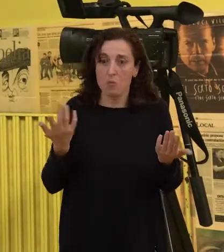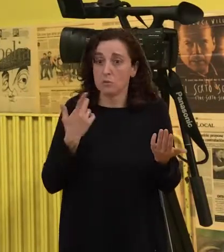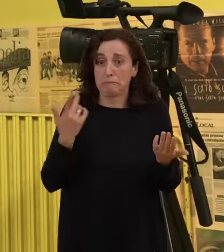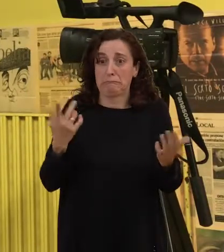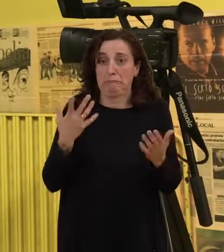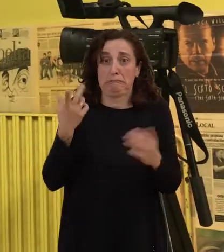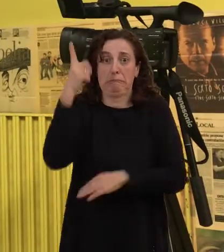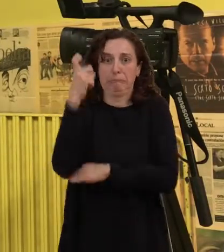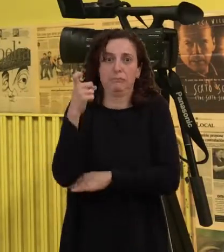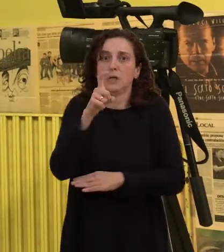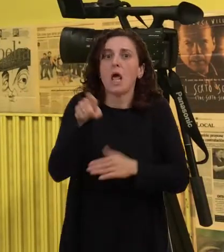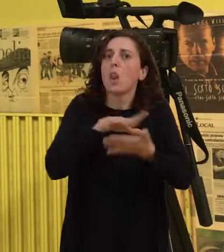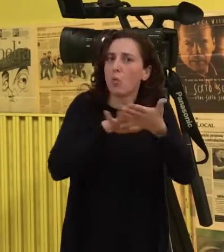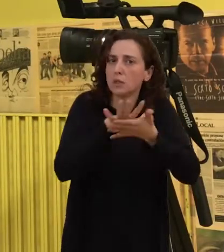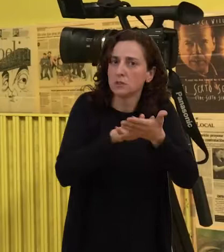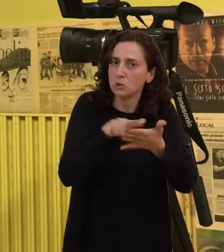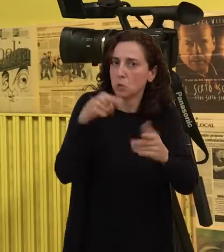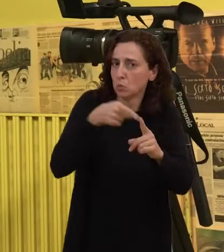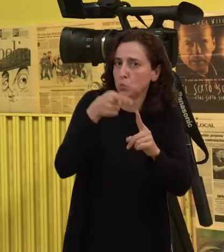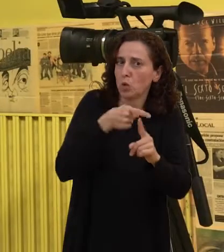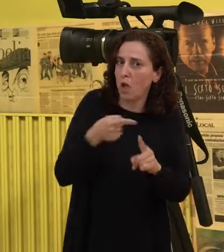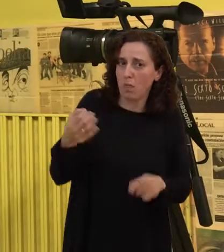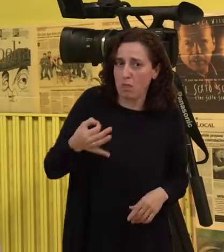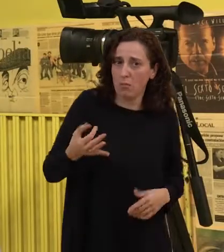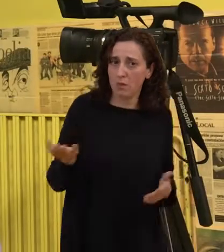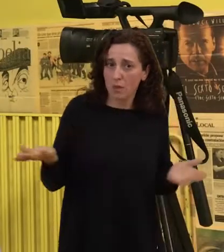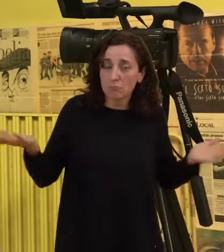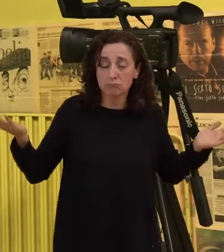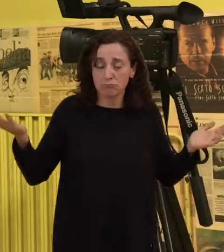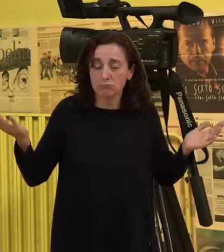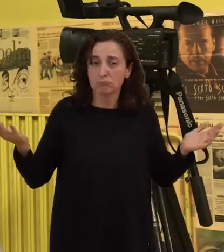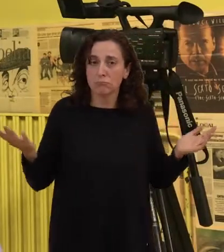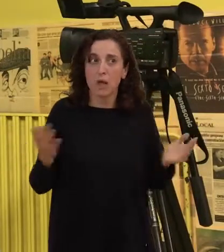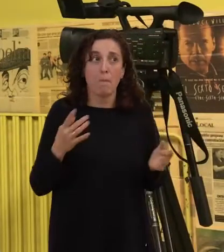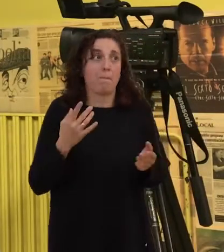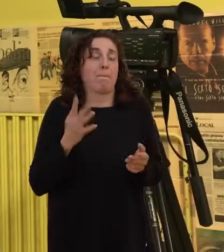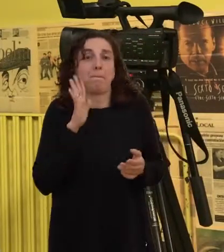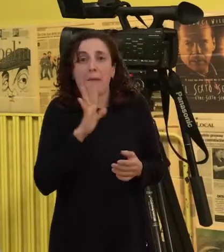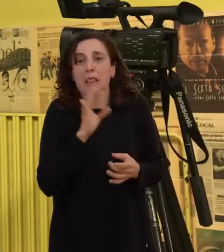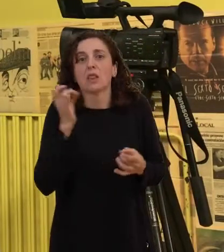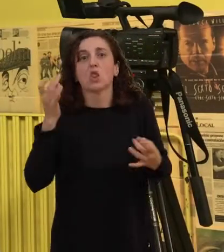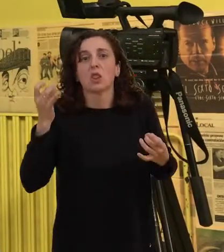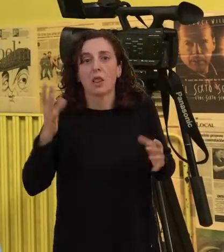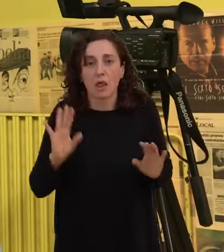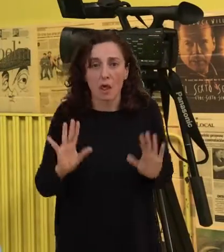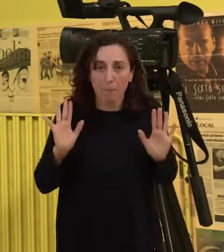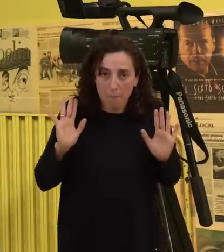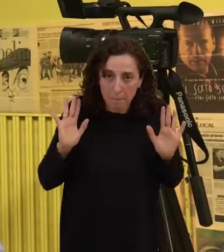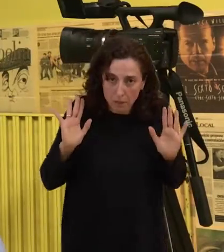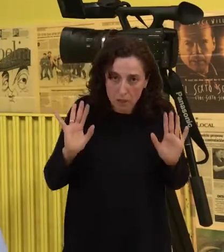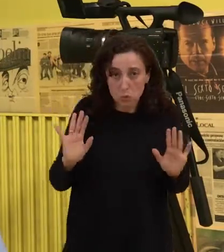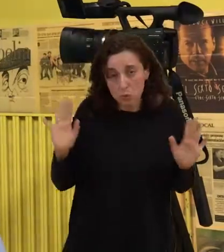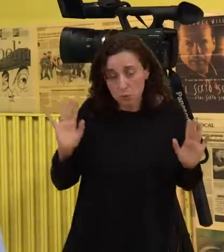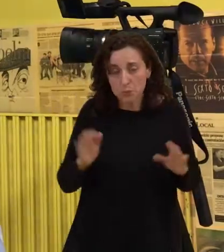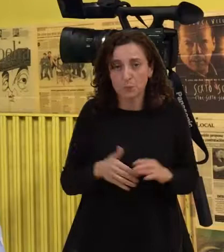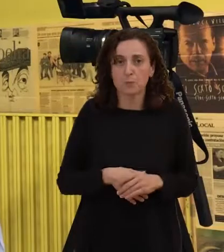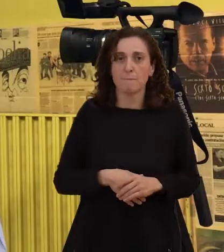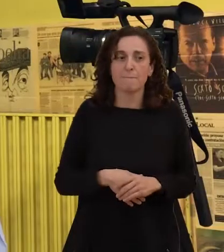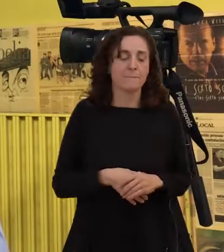te queda outra que utilizar a lengua de signos non? bueno é un pouco tontería pero bueno como cambia a vida